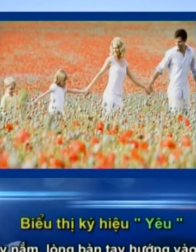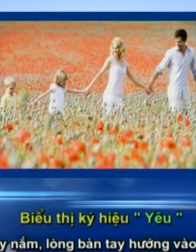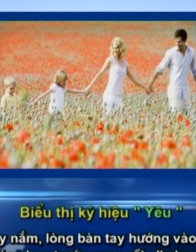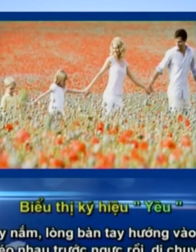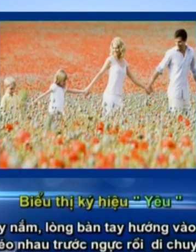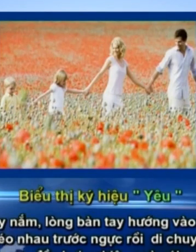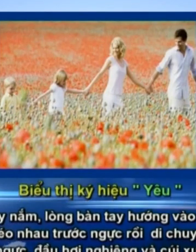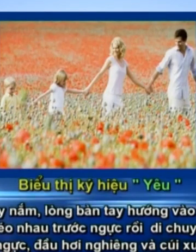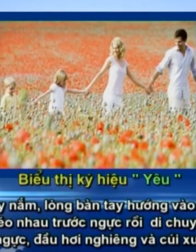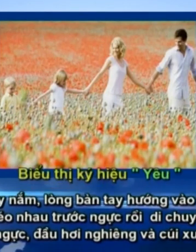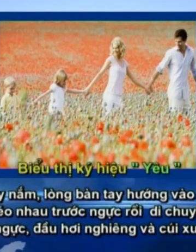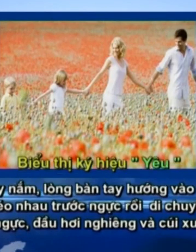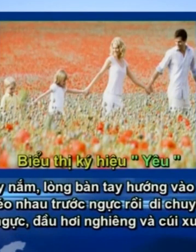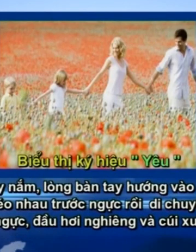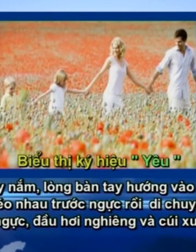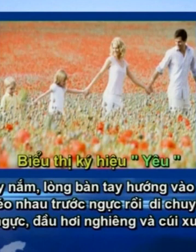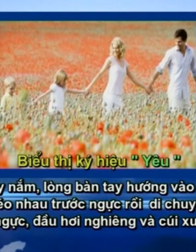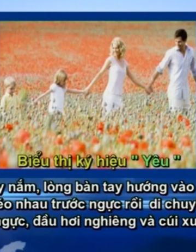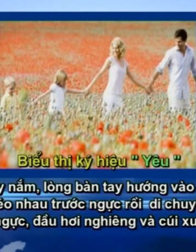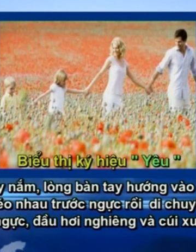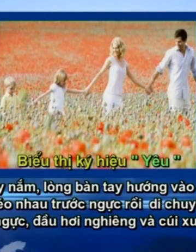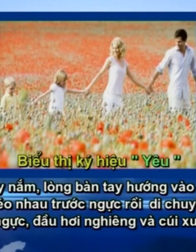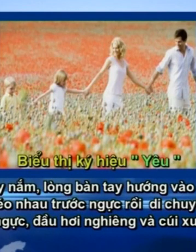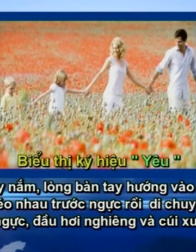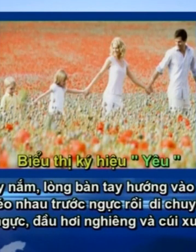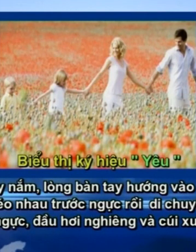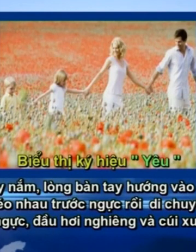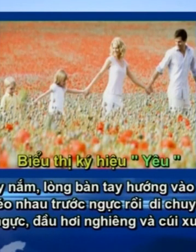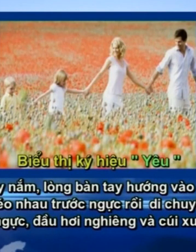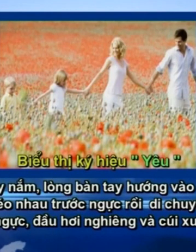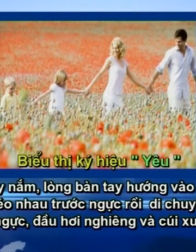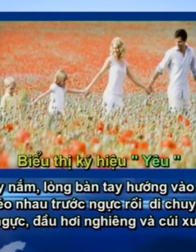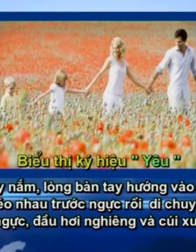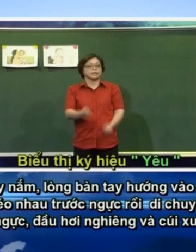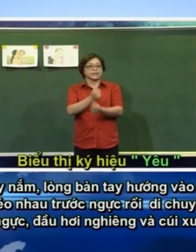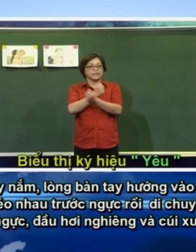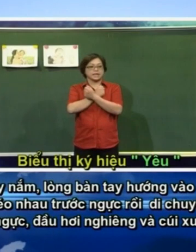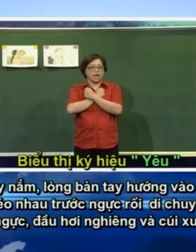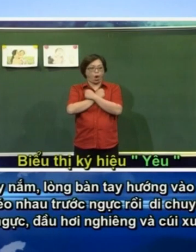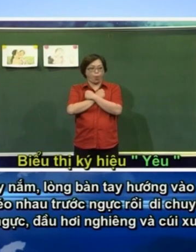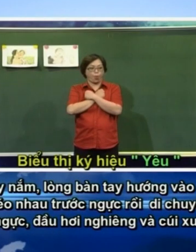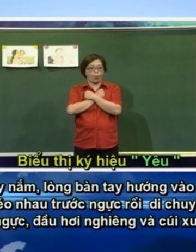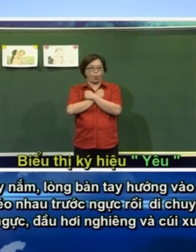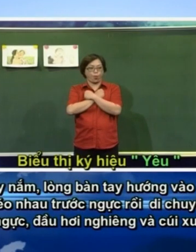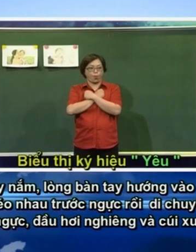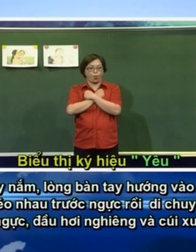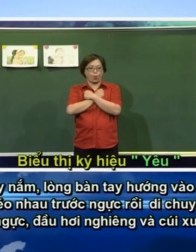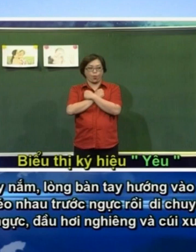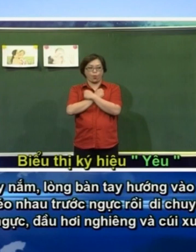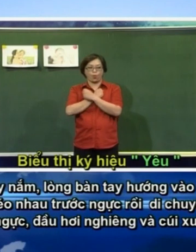Trong phần tiếp theo của bài học Chúng ta sẽ áp dụng một số ngôn ngữ ký hiệu đã được học trong chủ đề bản thân Để thực hành các tình huống giao